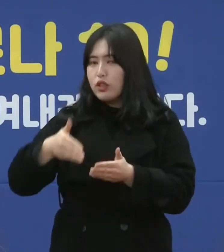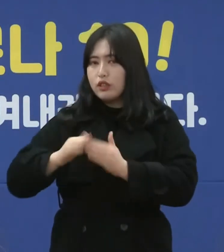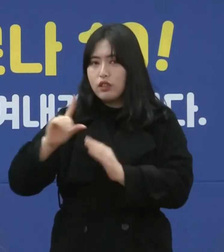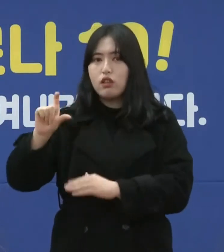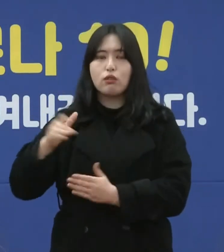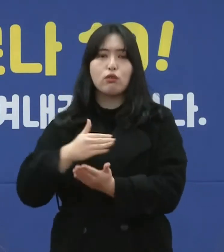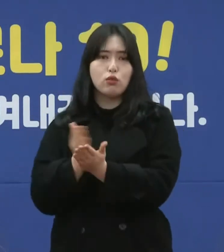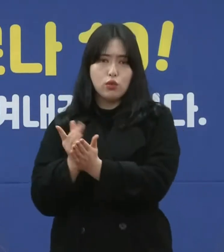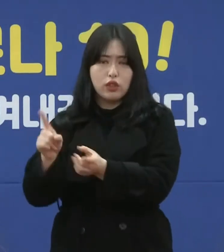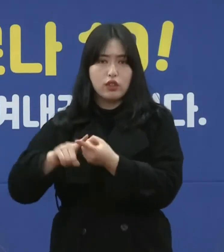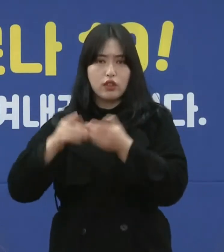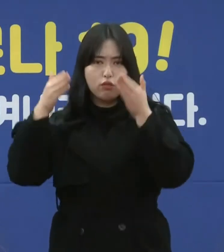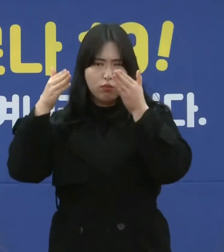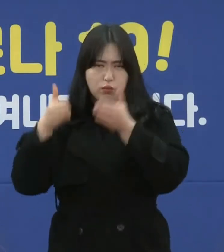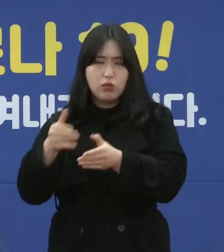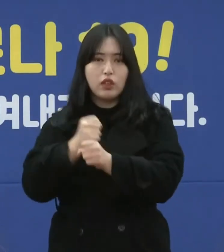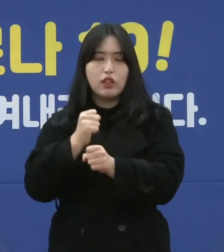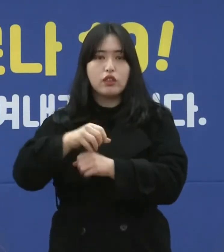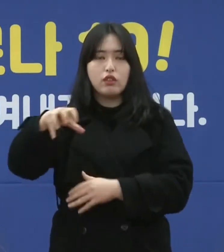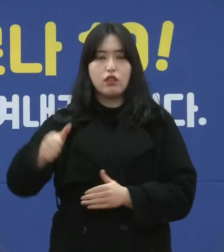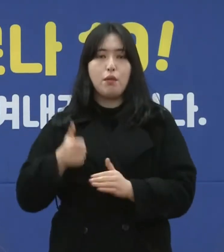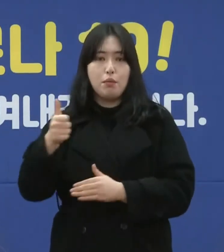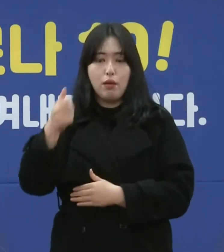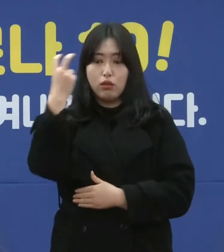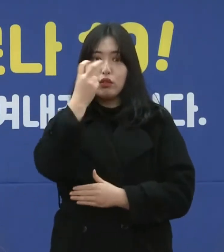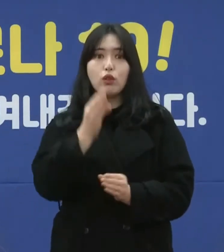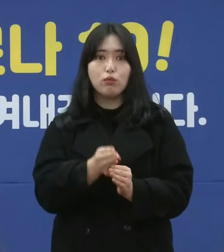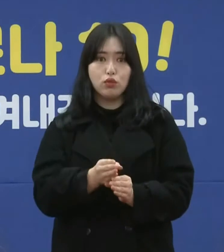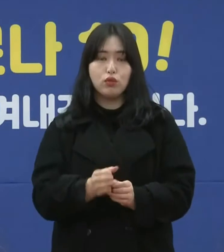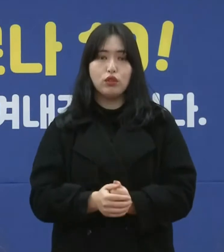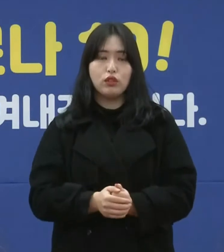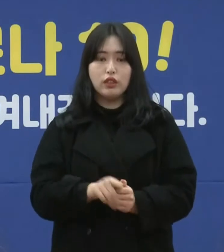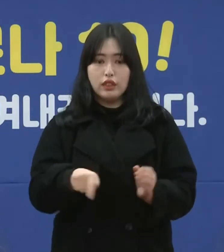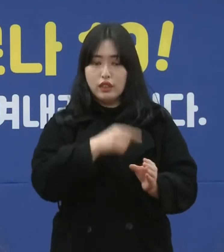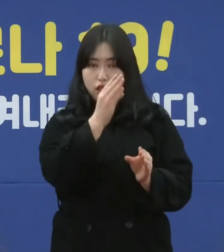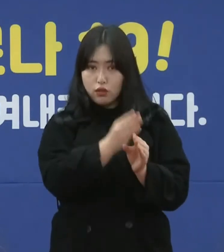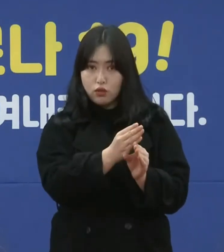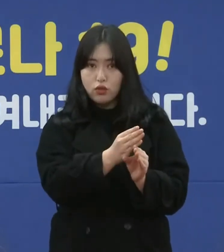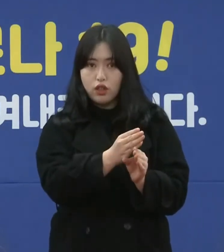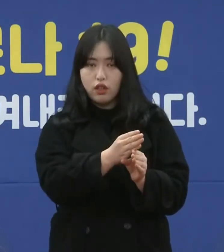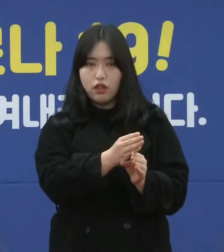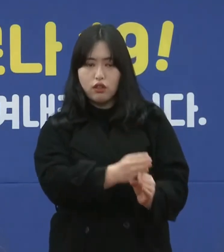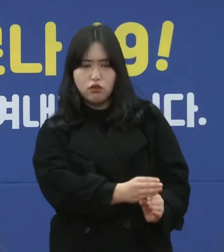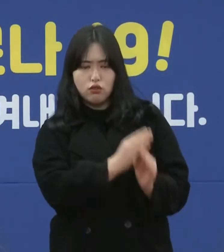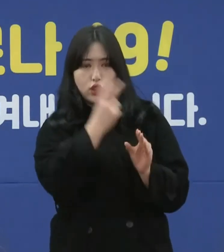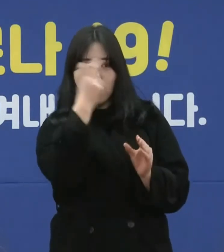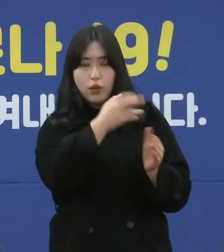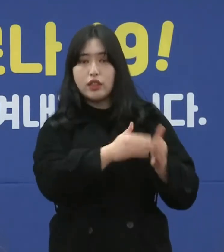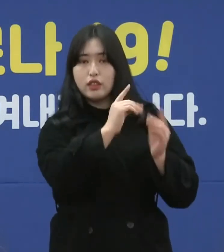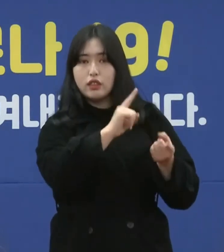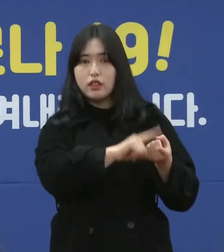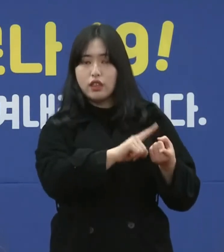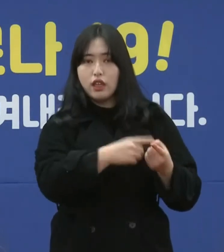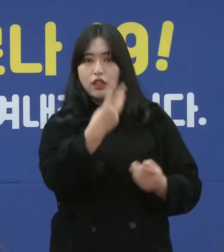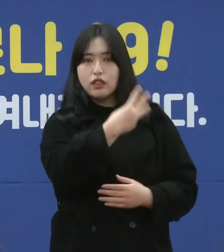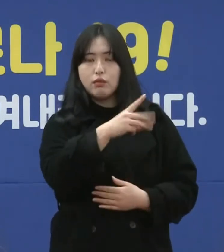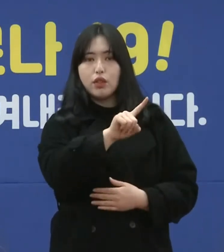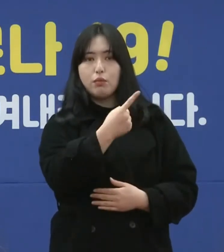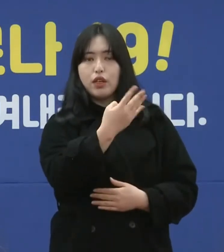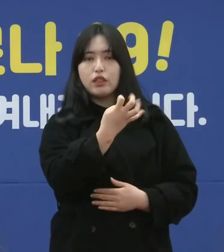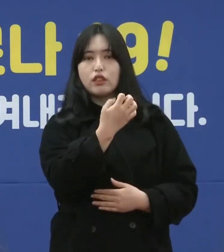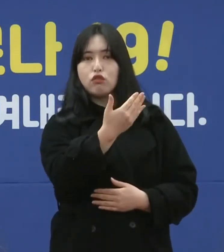15종을 중점으로 해서 현장 점검을 하고 있습니다. 이 중에 중점 관리 시설에 대해서는 3